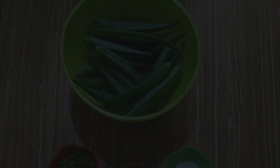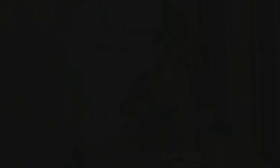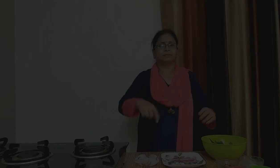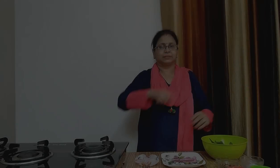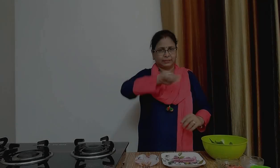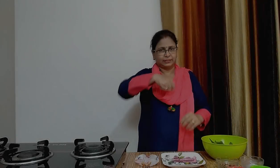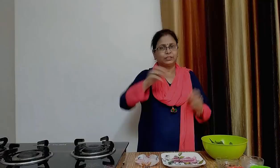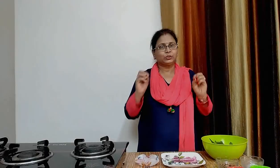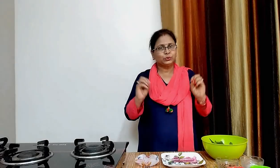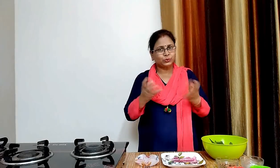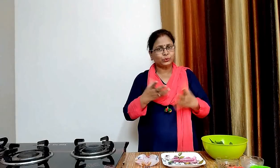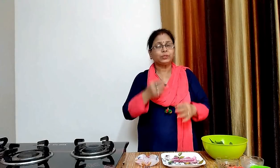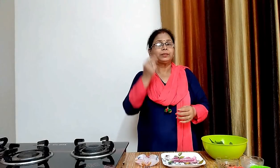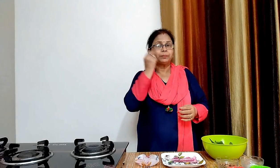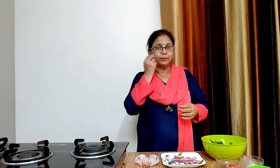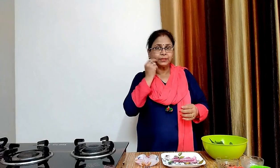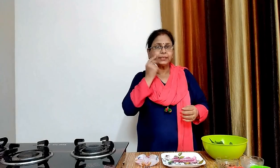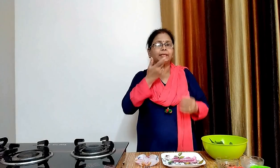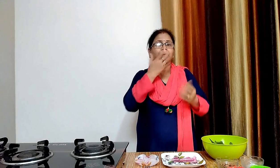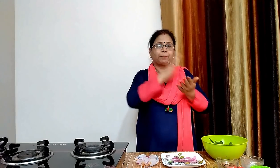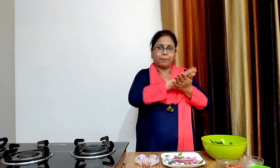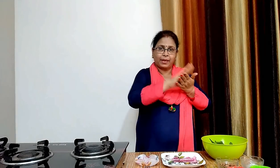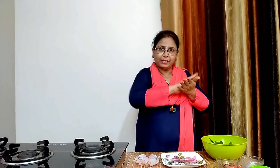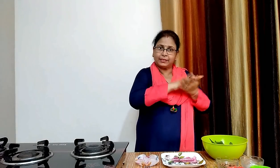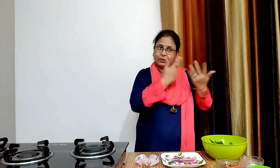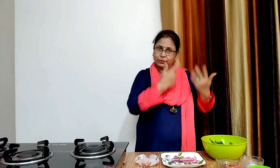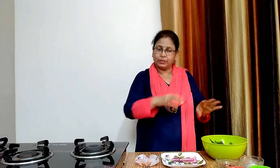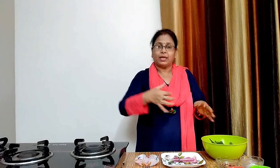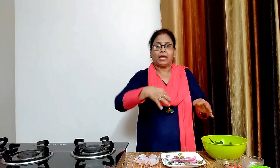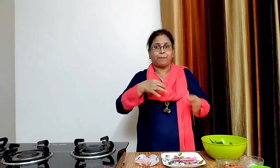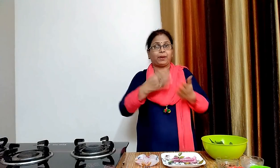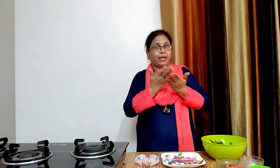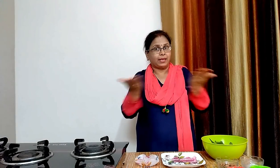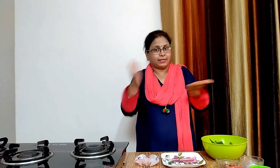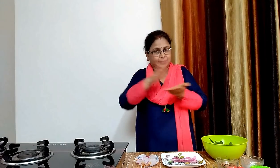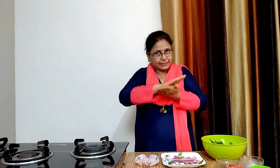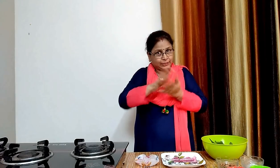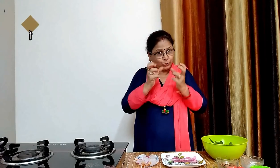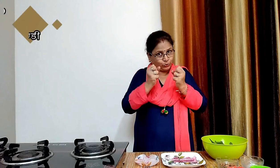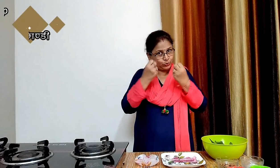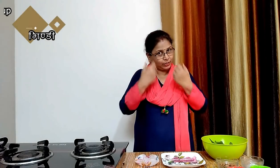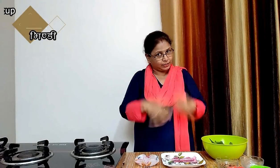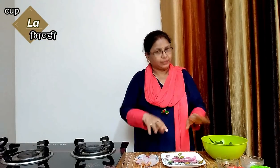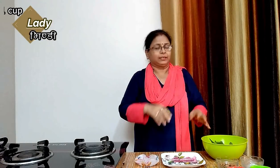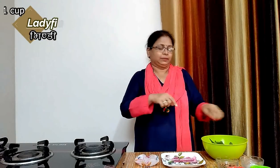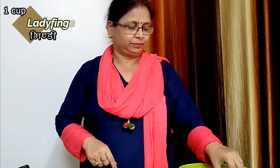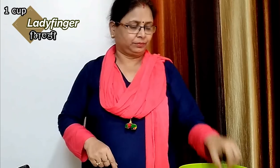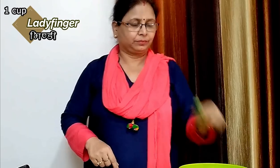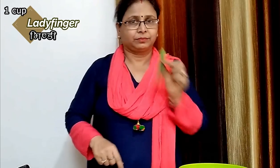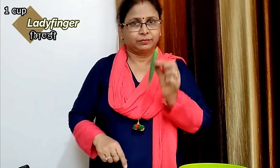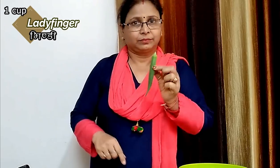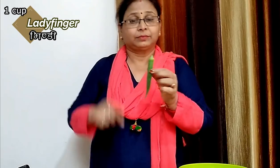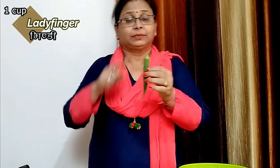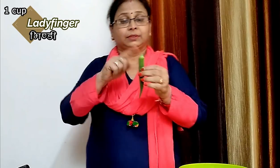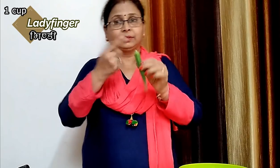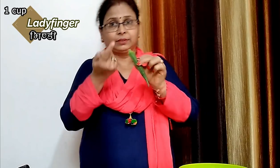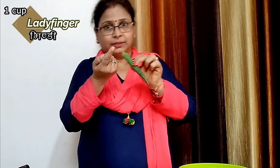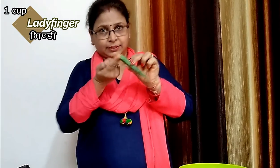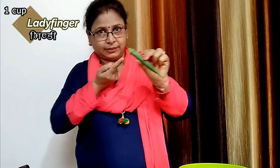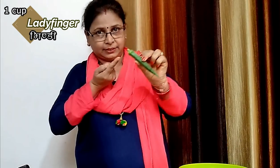आईए बनाना शुरू करते हैं सब से पहले हम भरवा बंडी लेंगे जिसे हमने पहले ही दो कर और अच्छे से पहुचकर रख लिया था अब इसके उपर